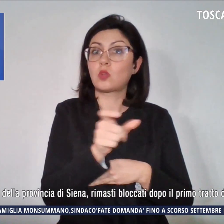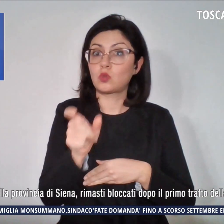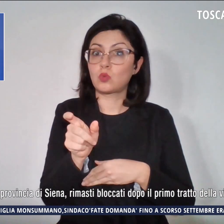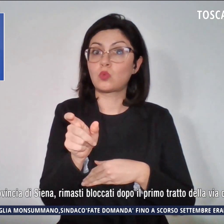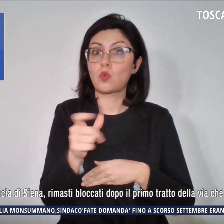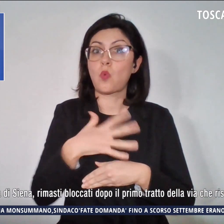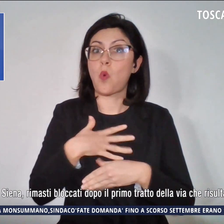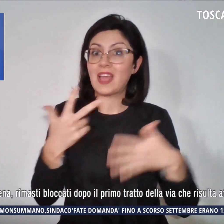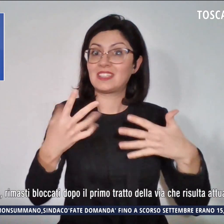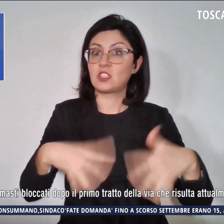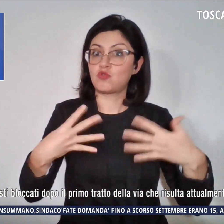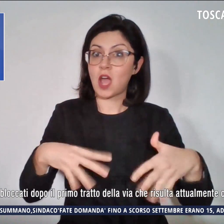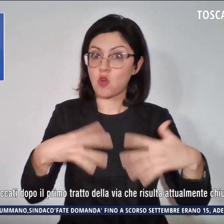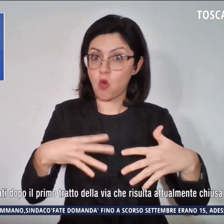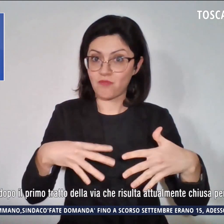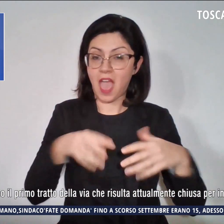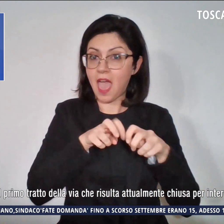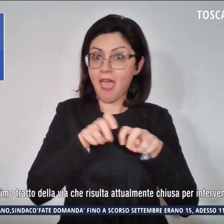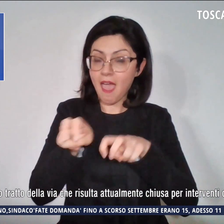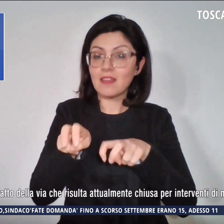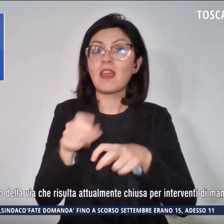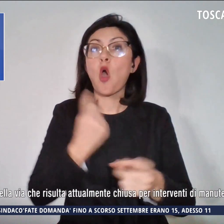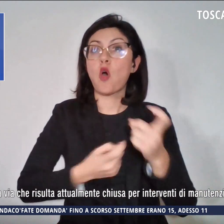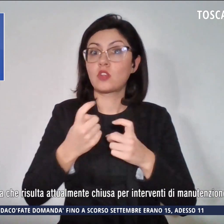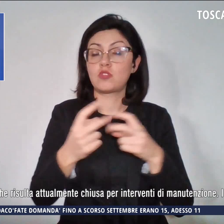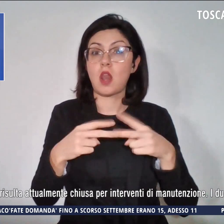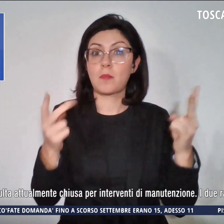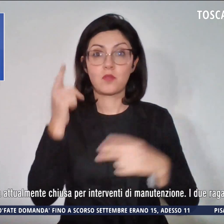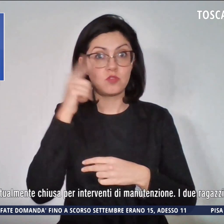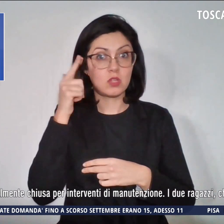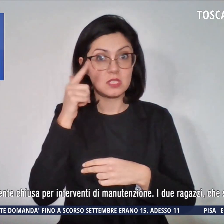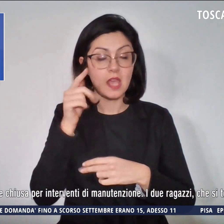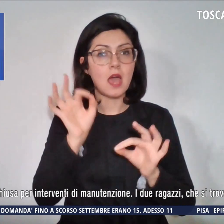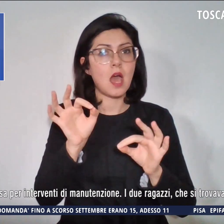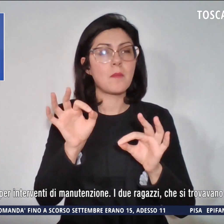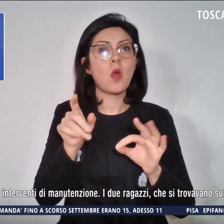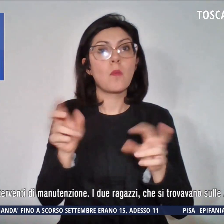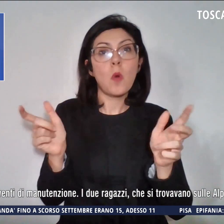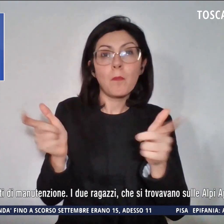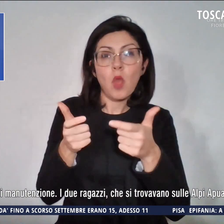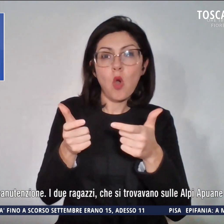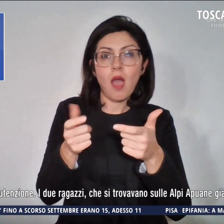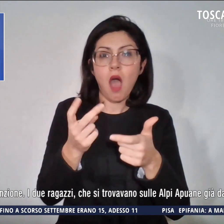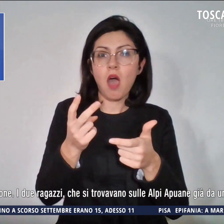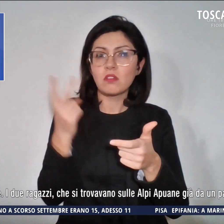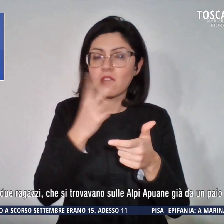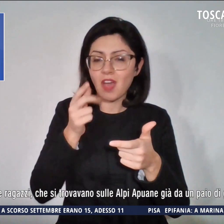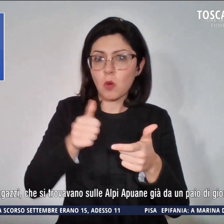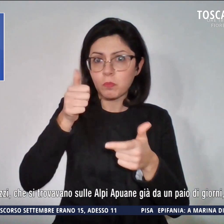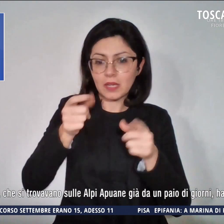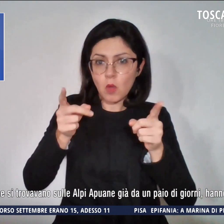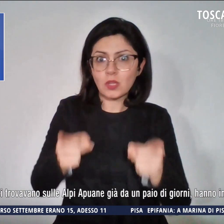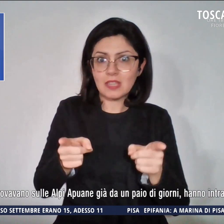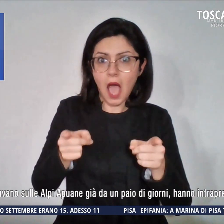originari della provincia di Siena, rimasti bloccati dopo il primo tratto della via che risulta